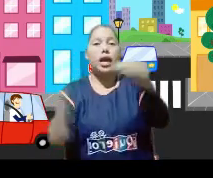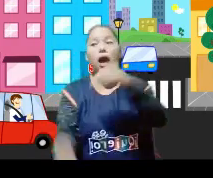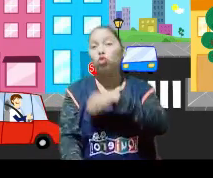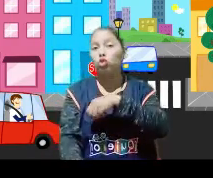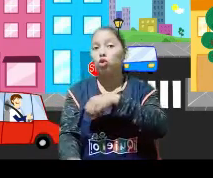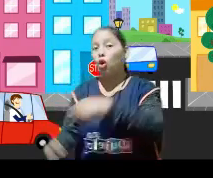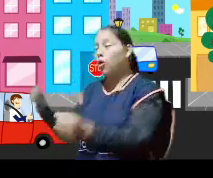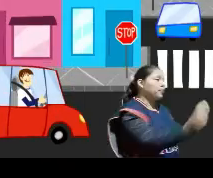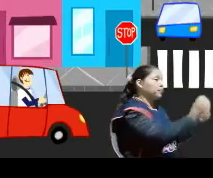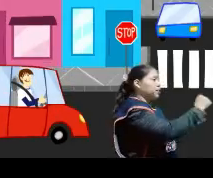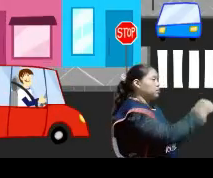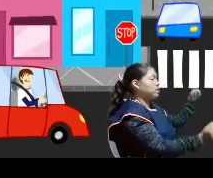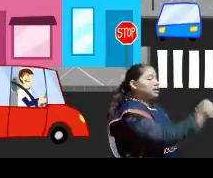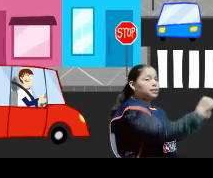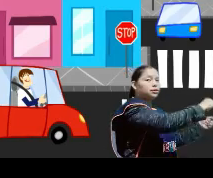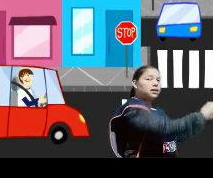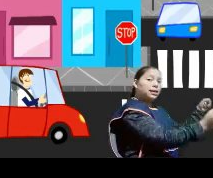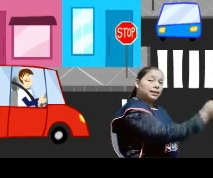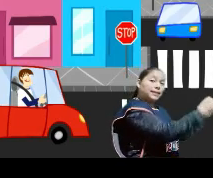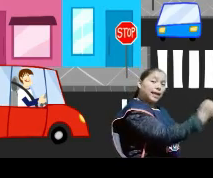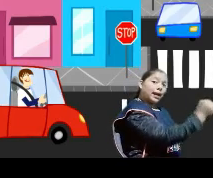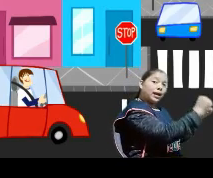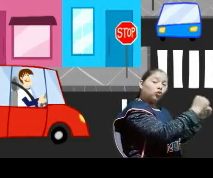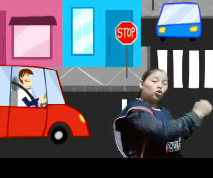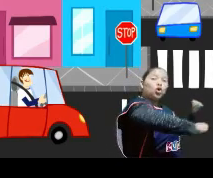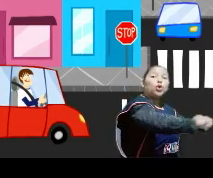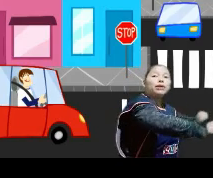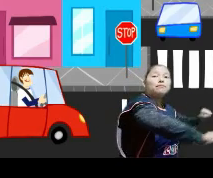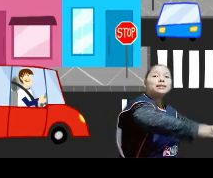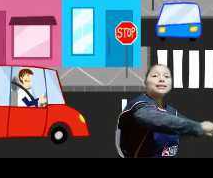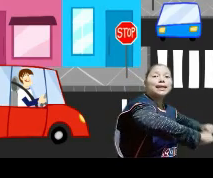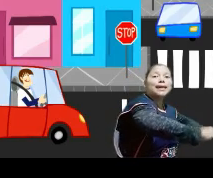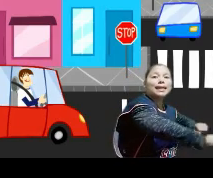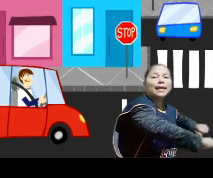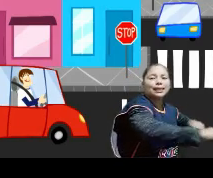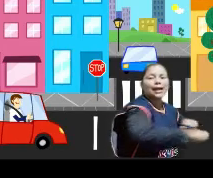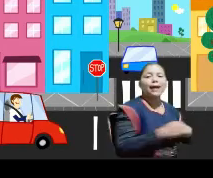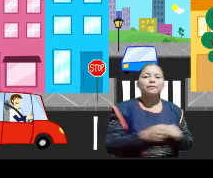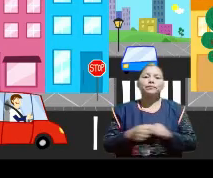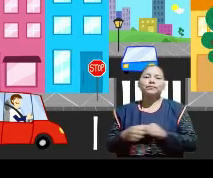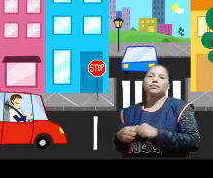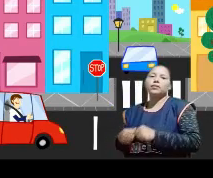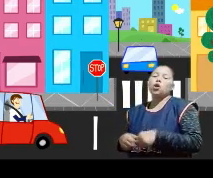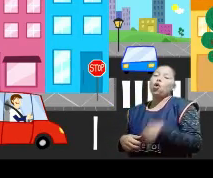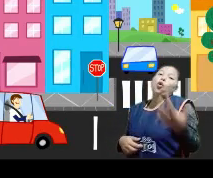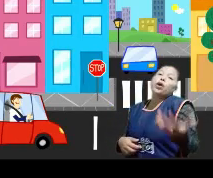sea en auto, ¿no verás, chicos? Ya sea en auto o en bicicleta